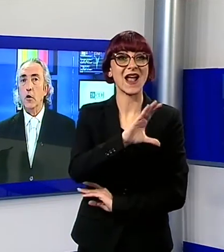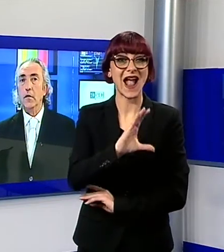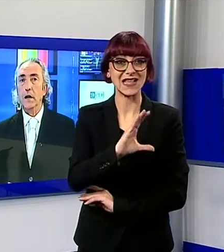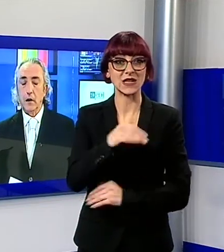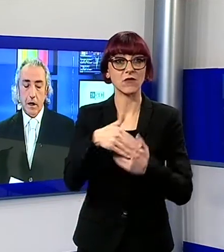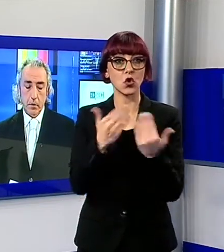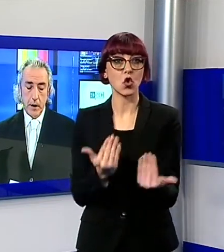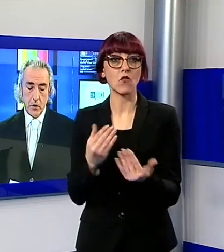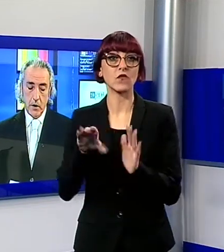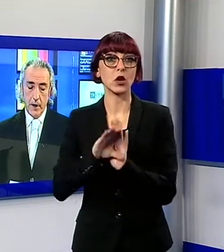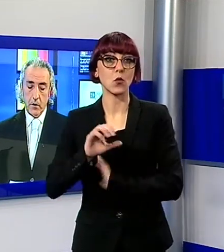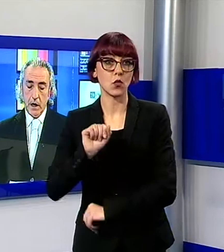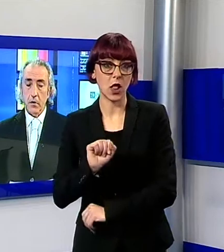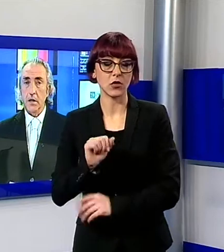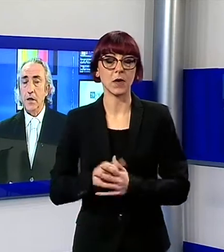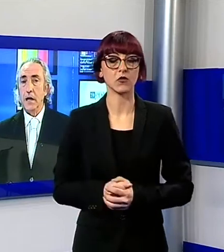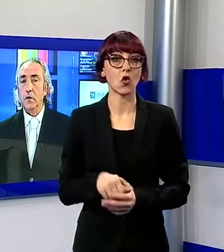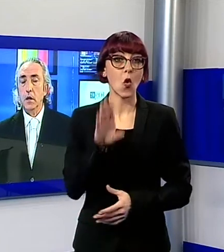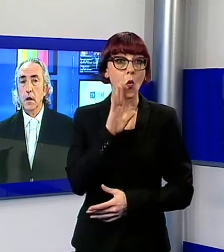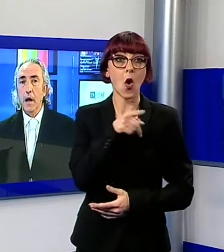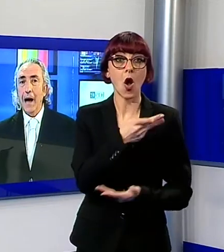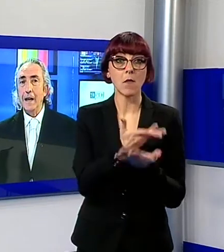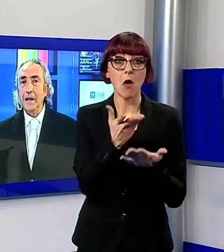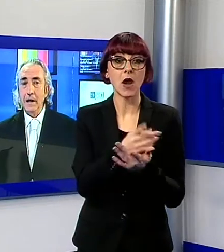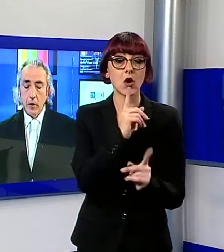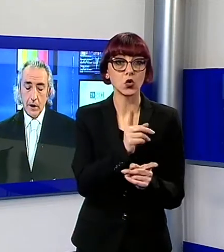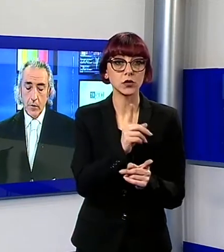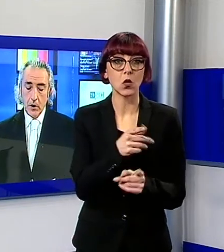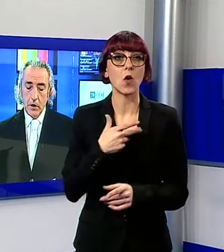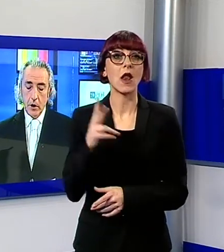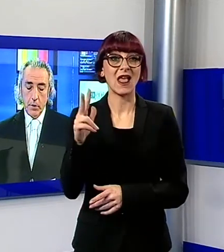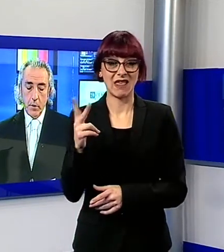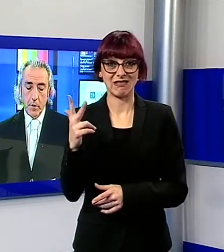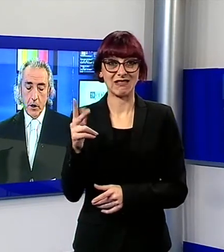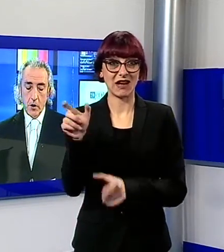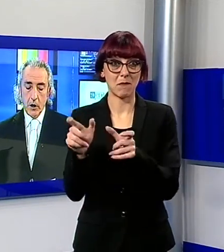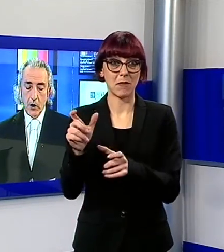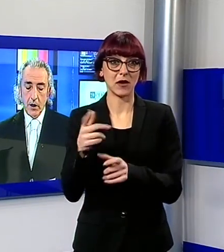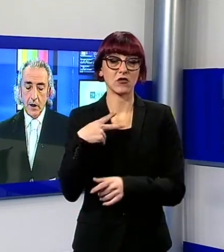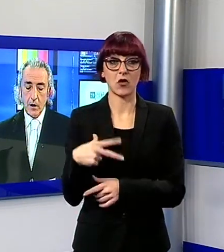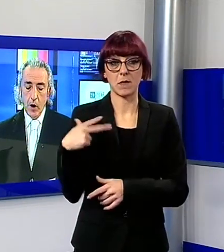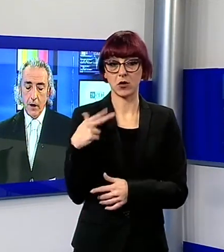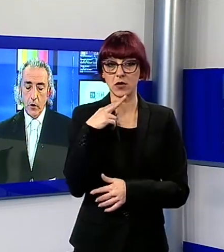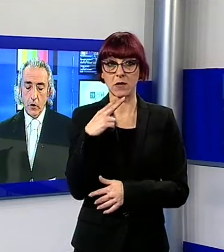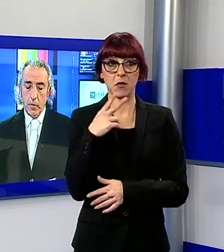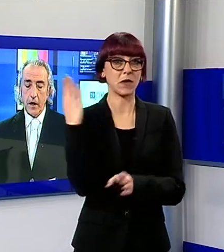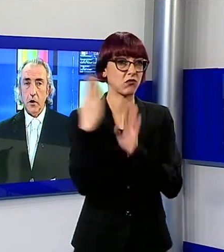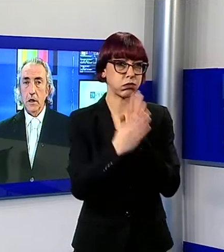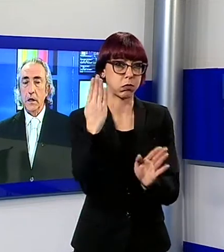confine con Alto Pascio. L'uomo ha raccontato di essere stato aggredito e tramortito nel primo pomeriggio di mercoledì da tre uomini a volto coperto che